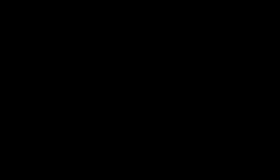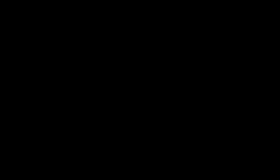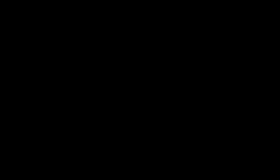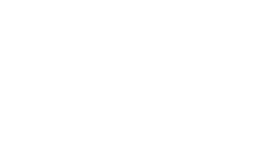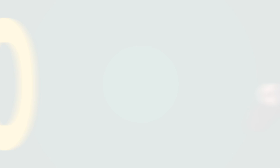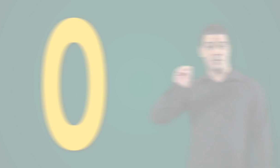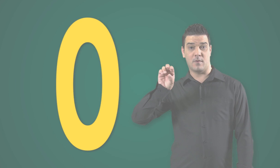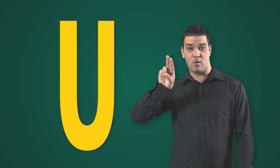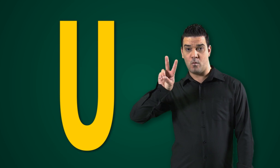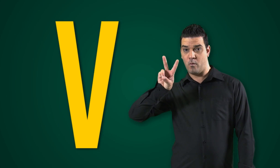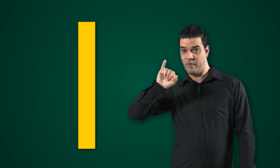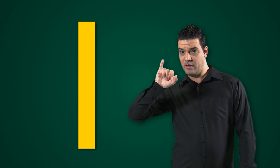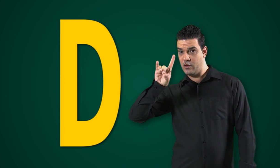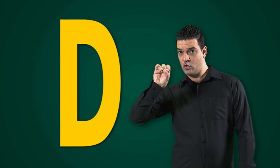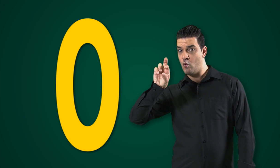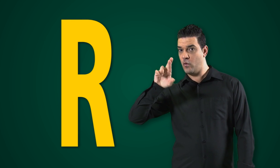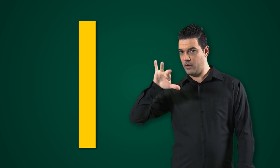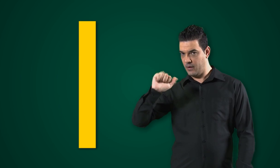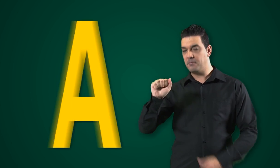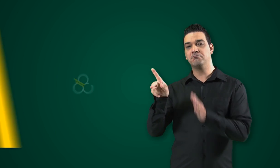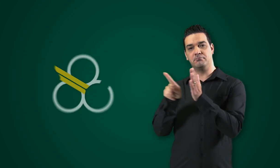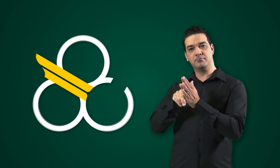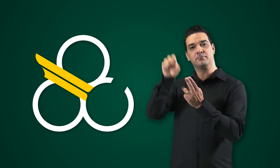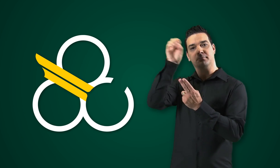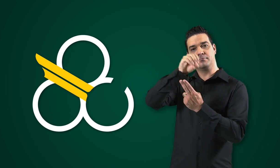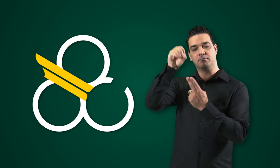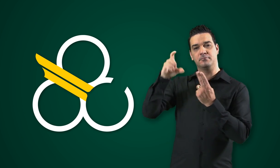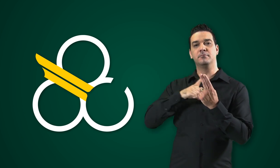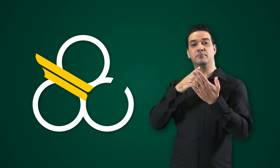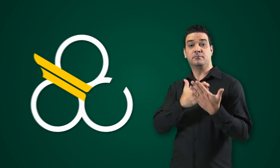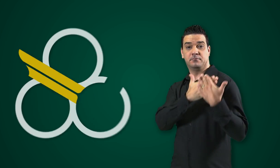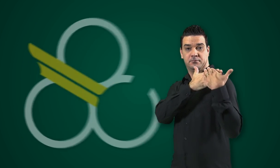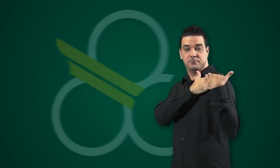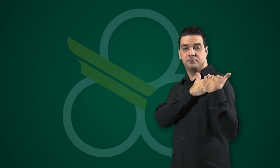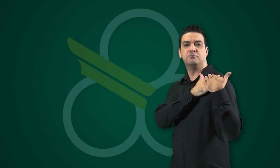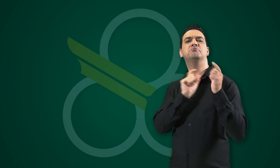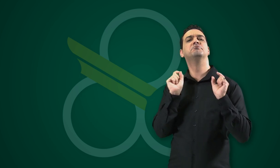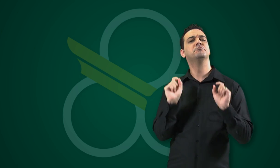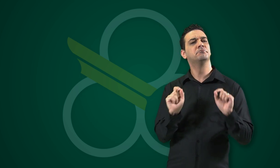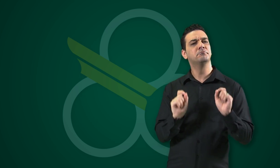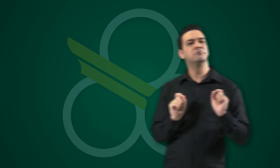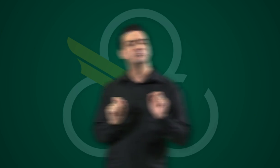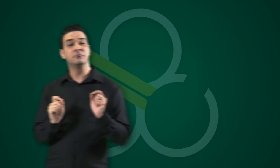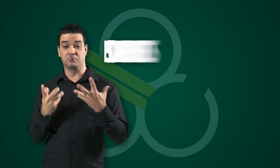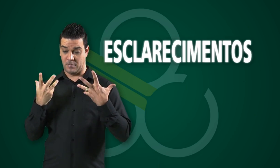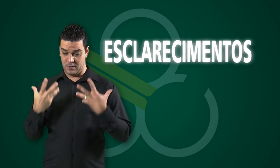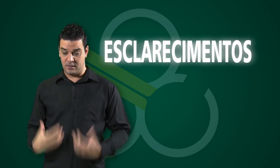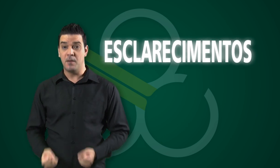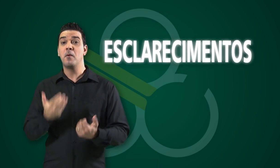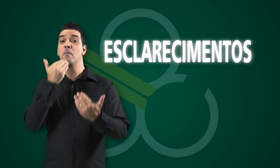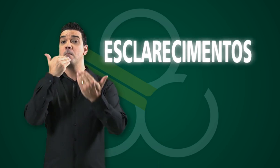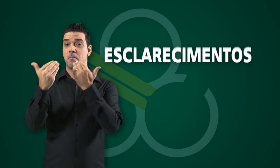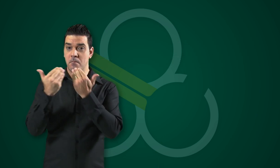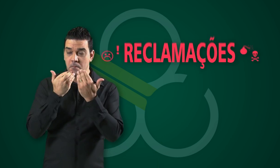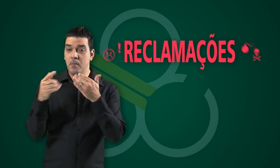A ouvidoria da UFABC terá a função de acatar pedidos de esclarecimentos,